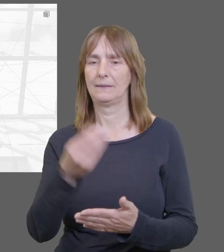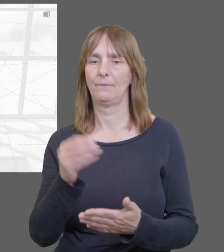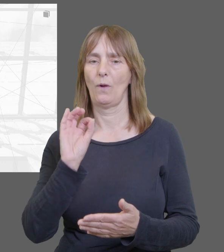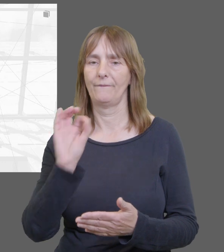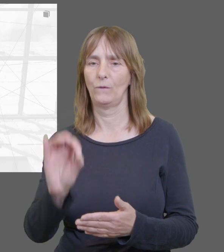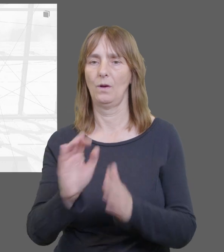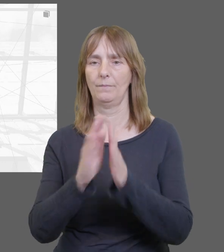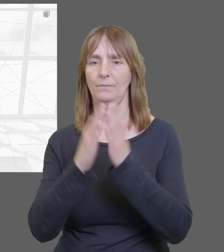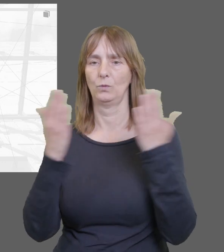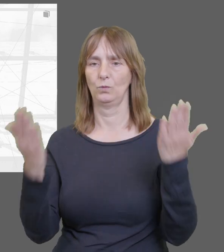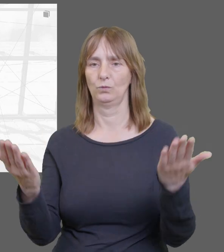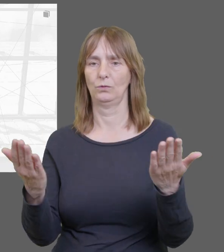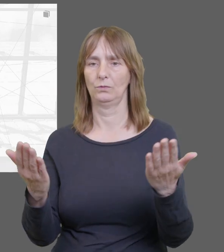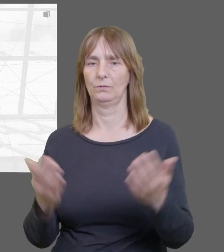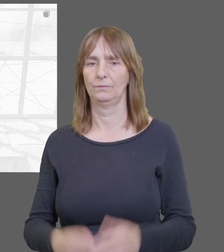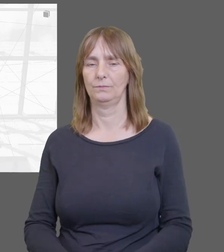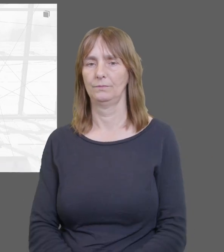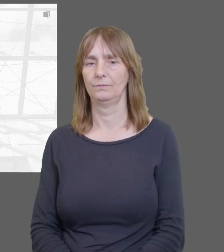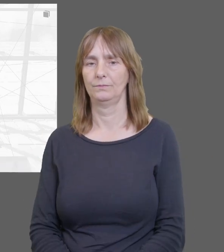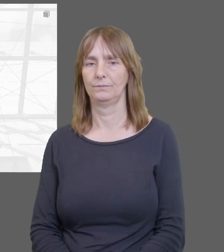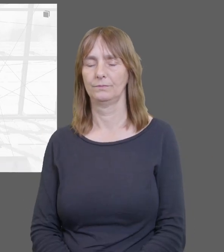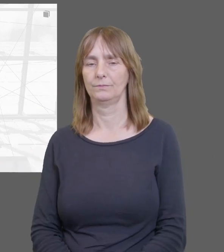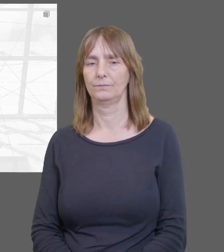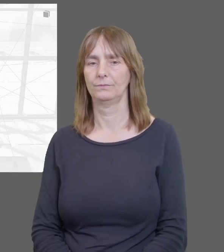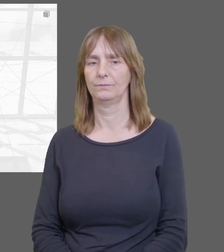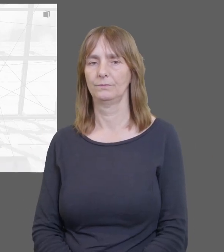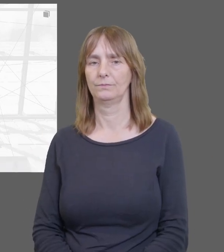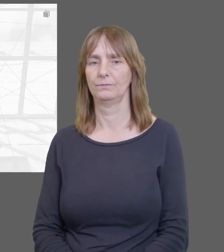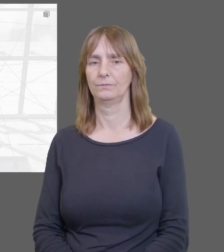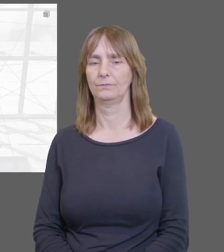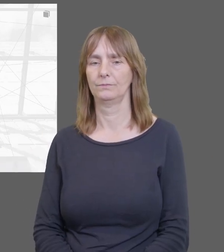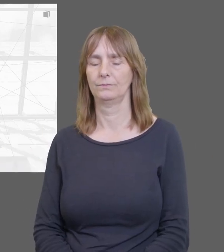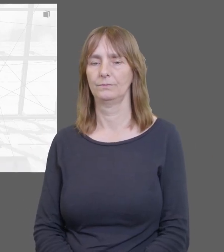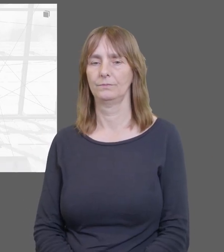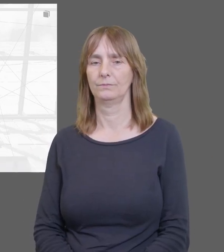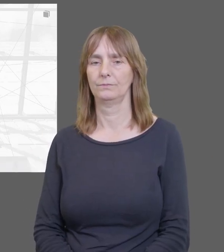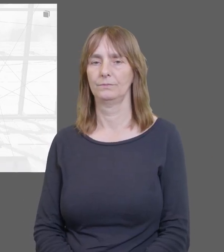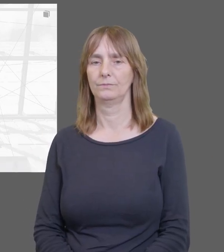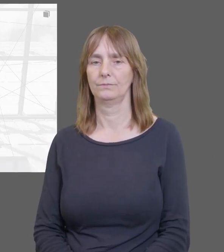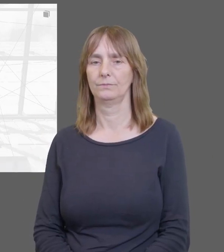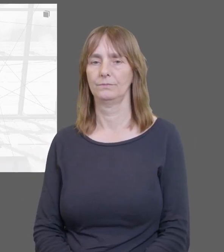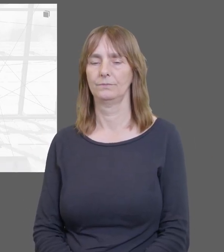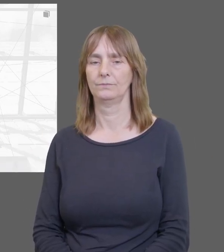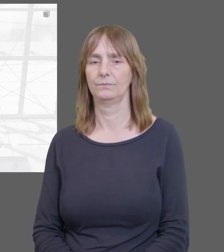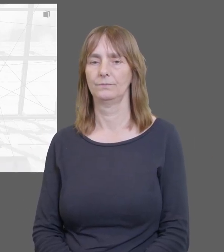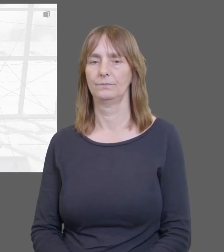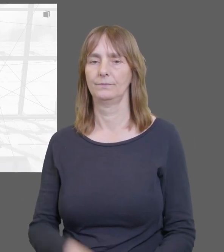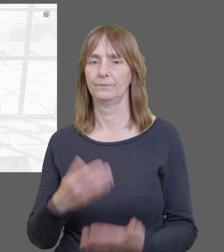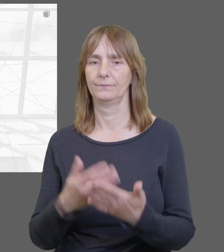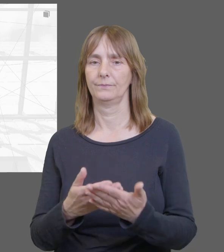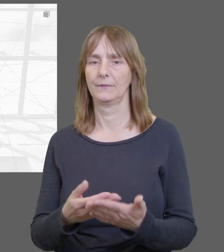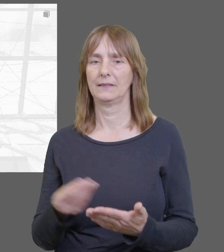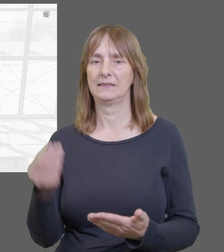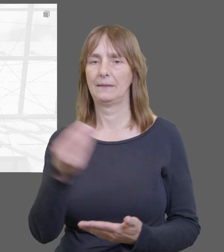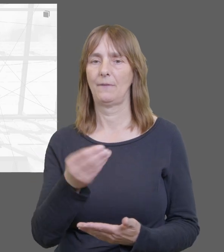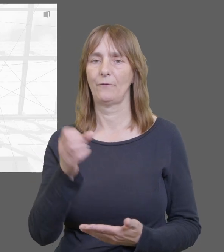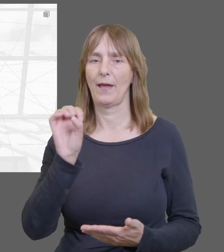Druckausgabe von Monographien kennen Sie bereits. Auf dieses Symbol sollten Sie vor allem bei den üblichen Bestellungen von Büchern